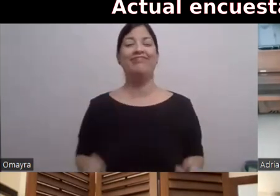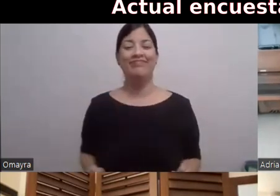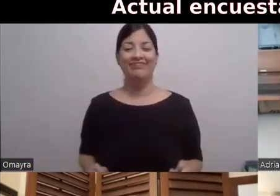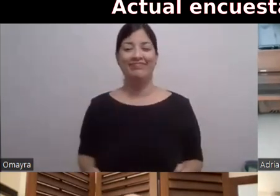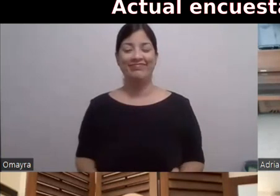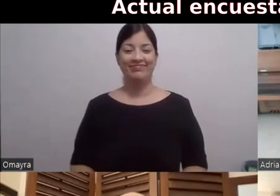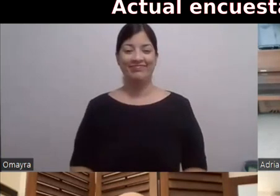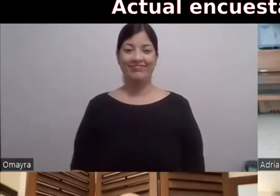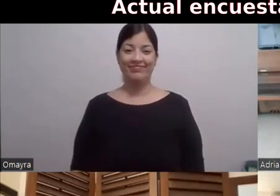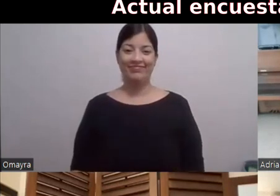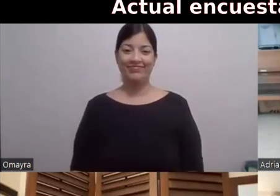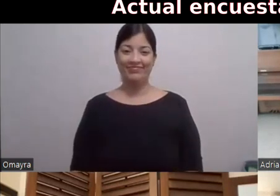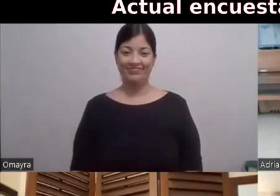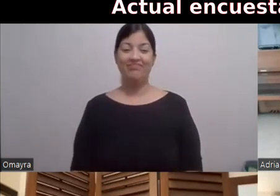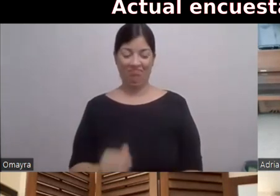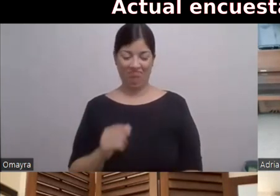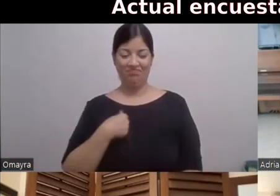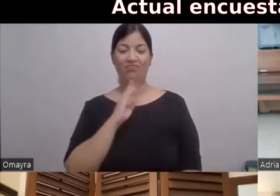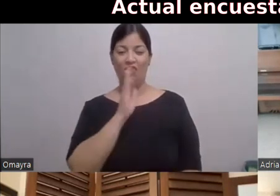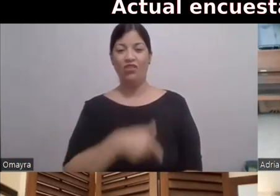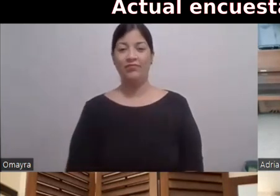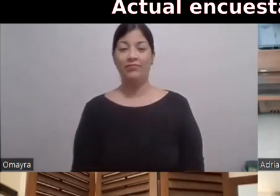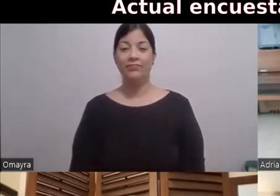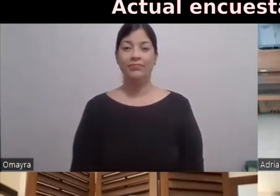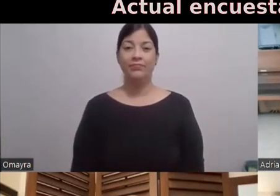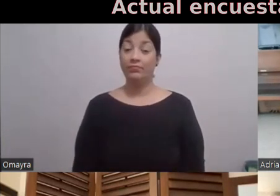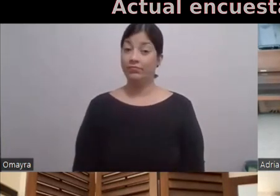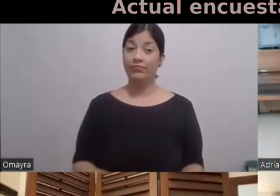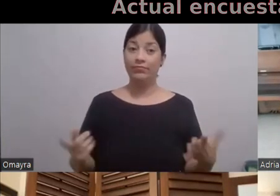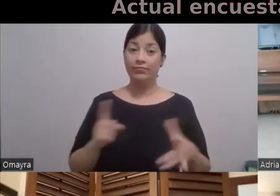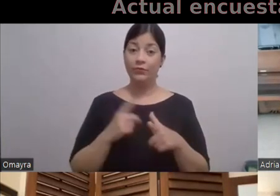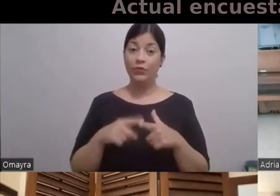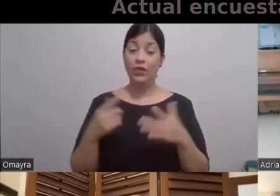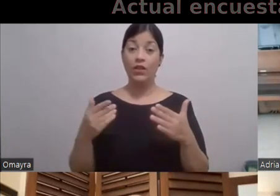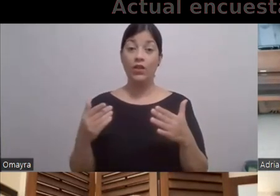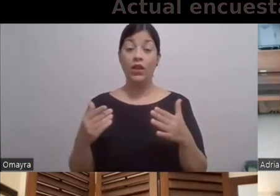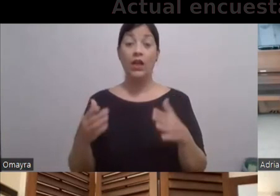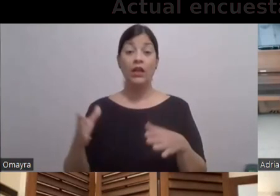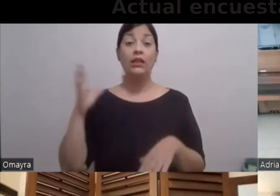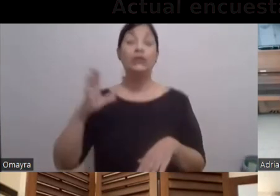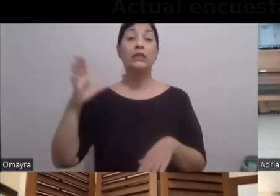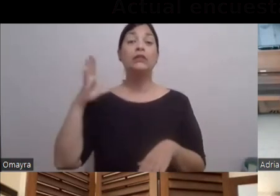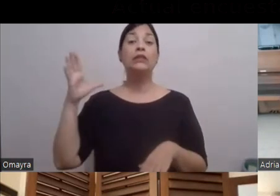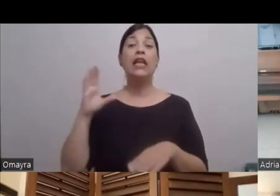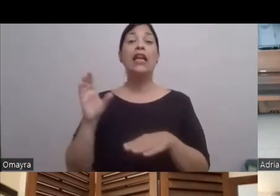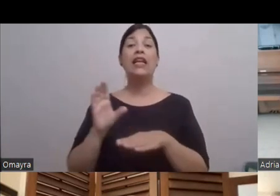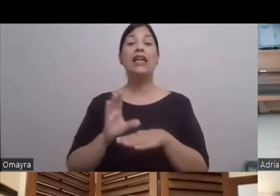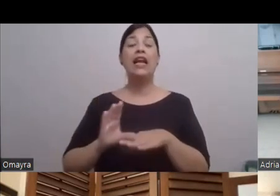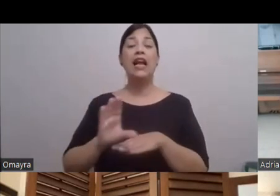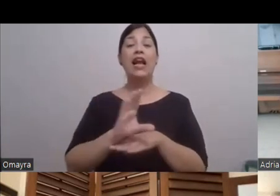Así lo haré Sí Bueno Bueno Entonces Mira Era ser una vez En el Caribe Eso es Lo nuevo Esto